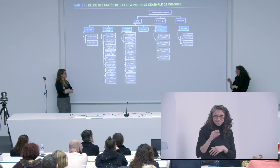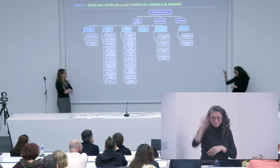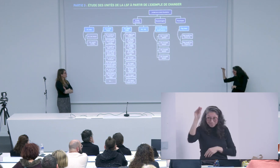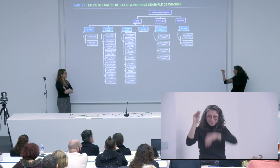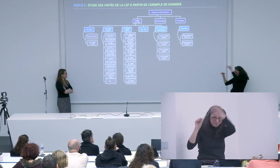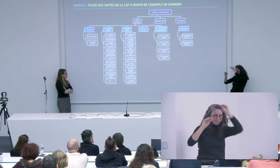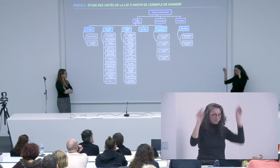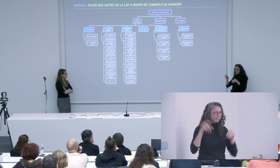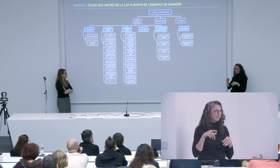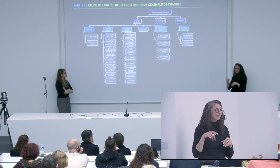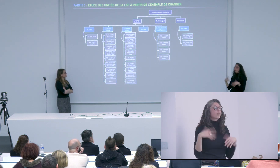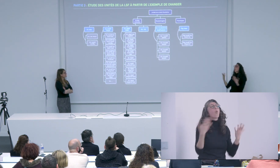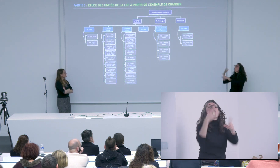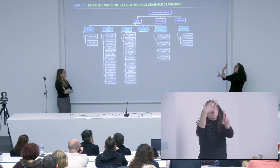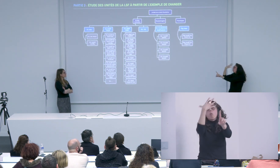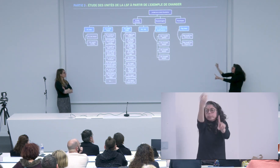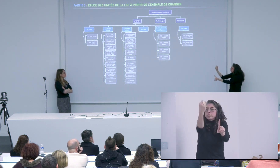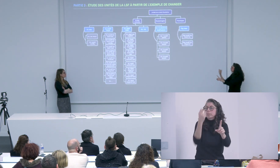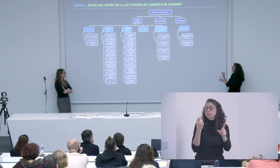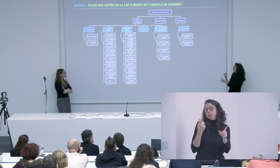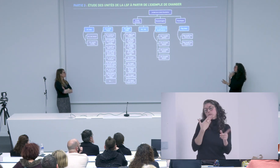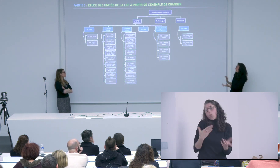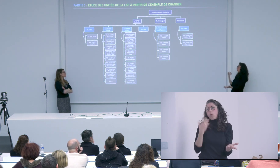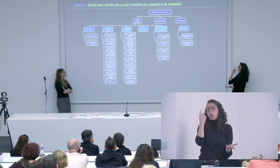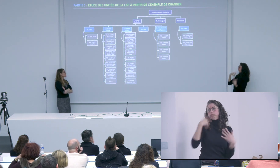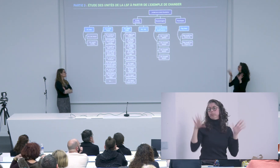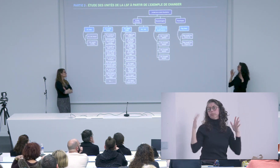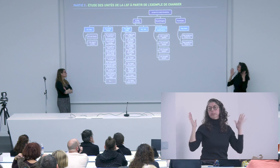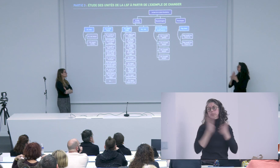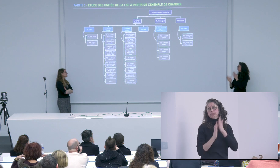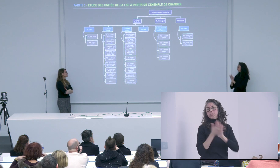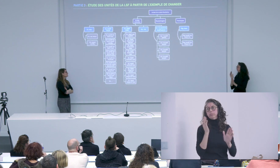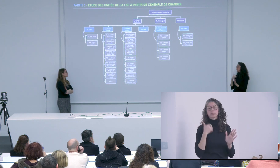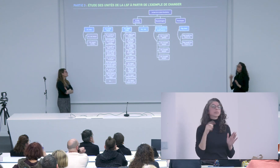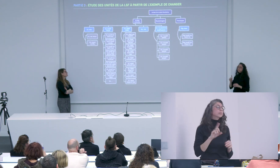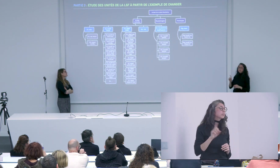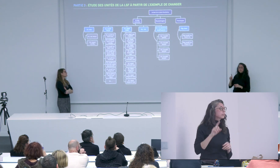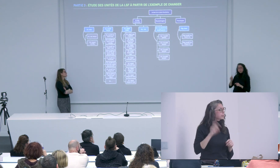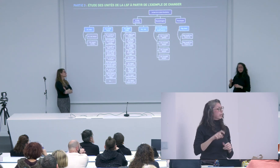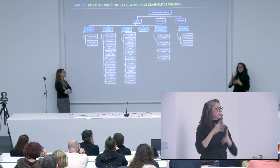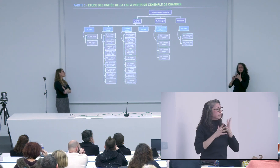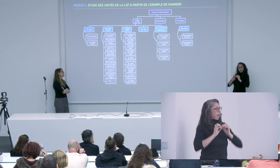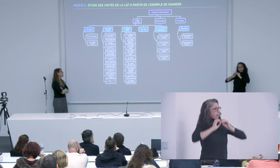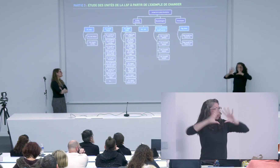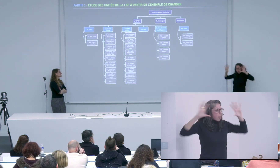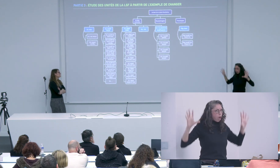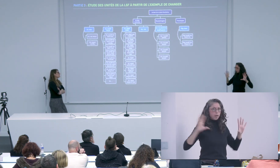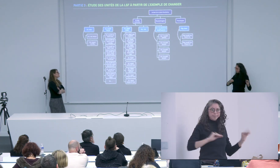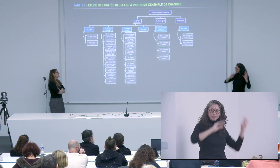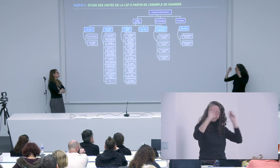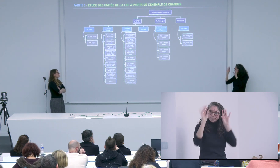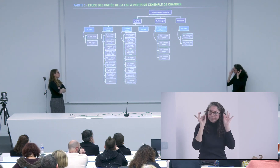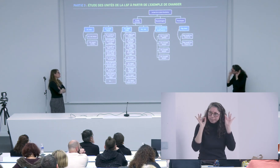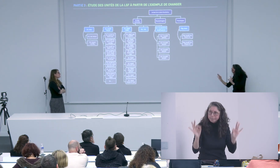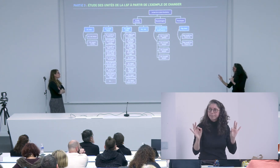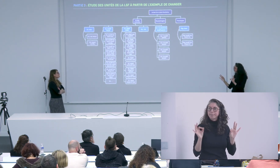imaginer que la juste apposition des différents éléments qui ne sont pas clairement définis entraînent quelque chose d'encore plus d'encore plus clair il ne faut pas s'arrêter